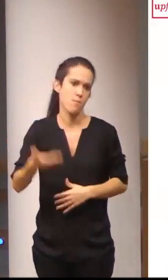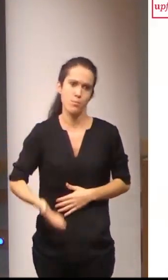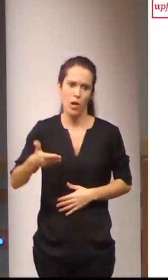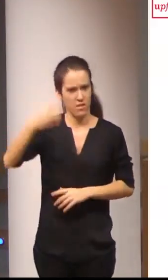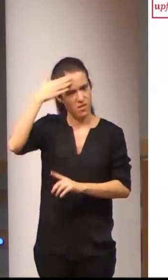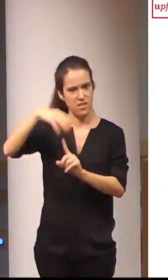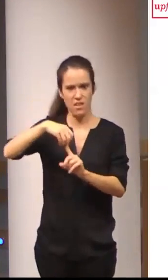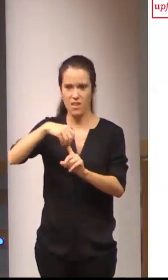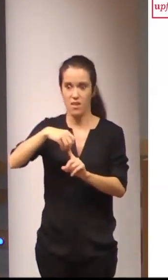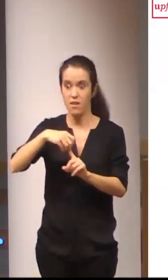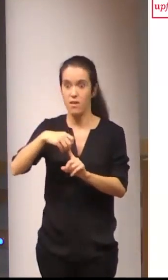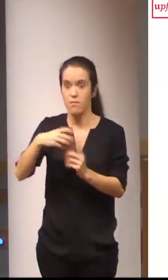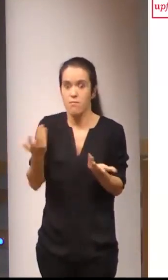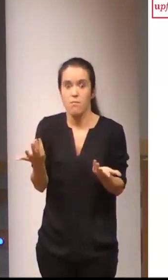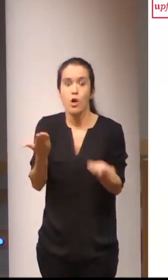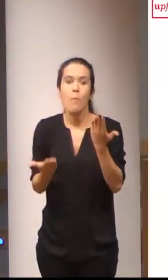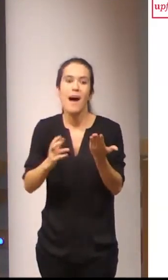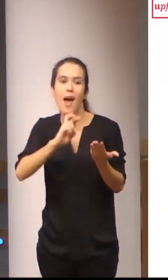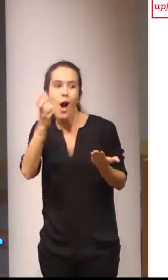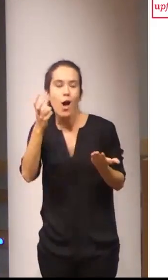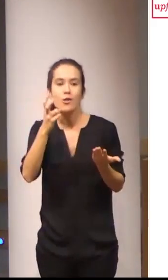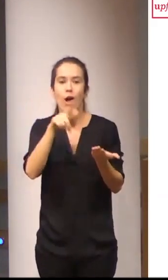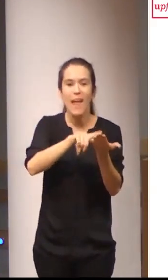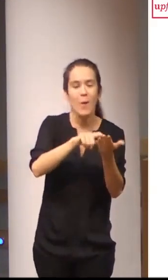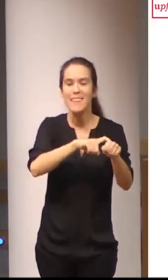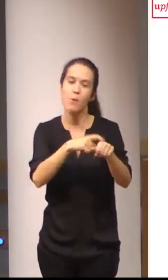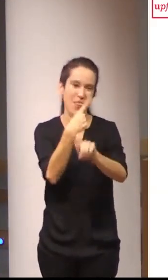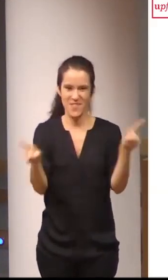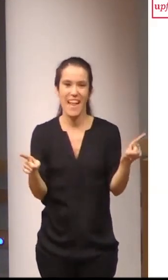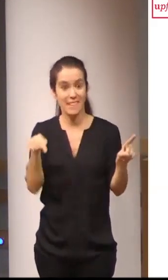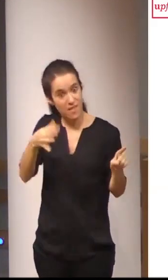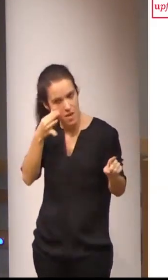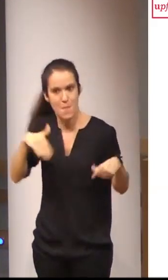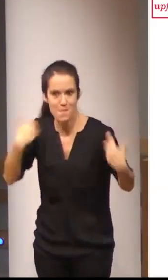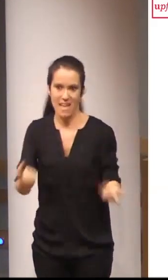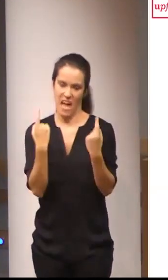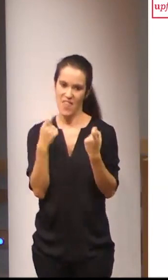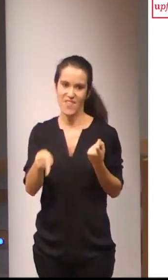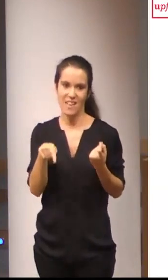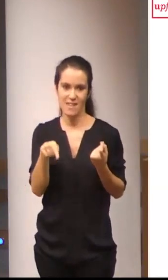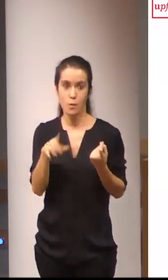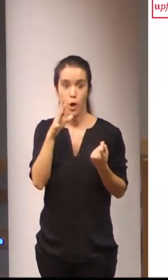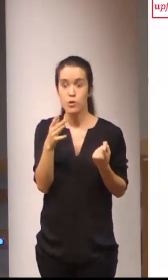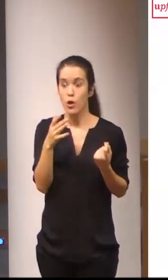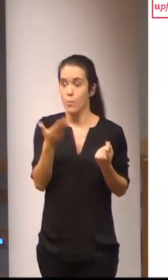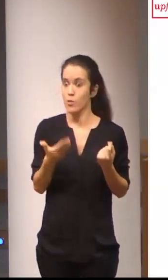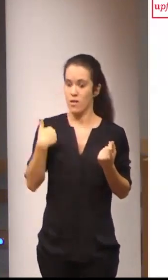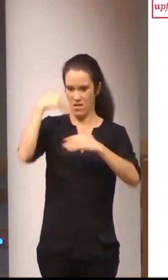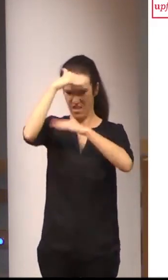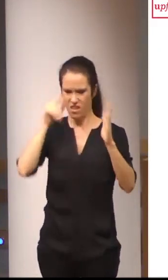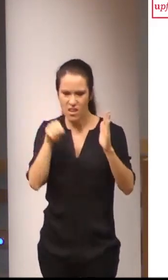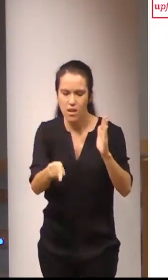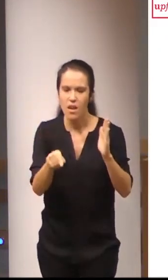que en la enseñanza de otro tipo de lenguas y por ello es necesario abordar el estudio